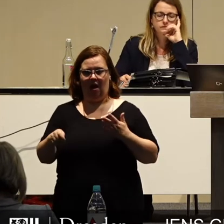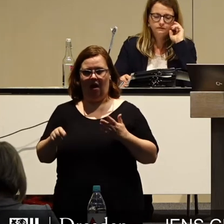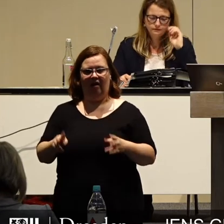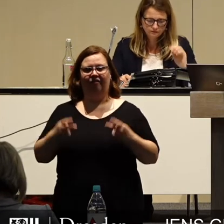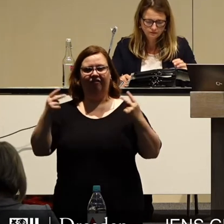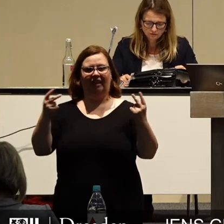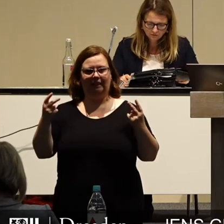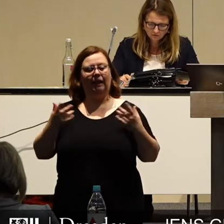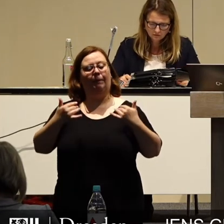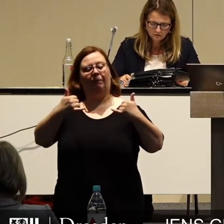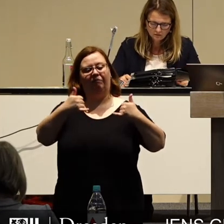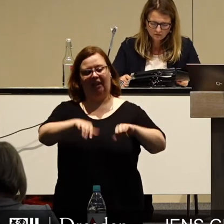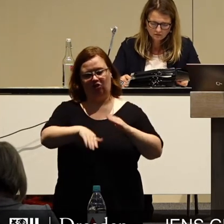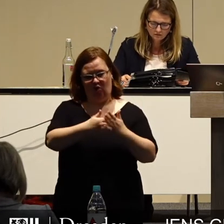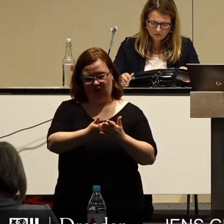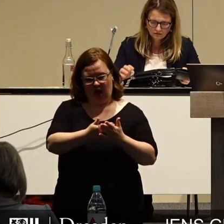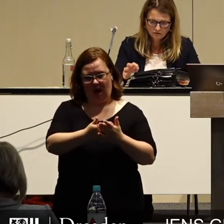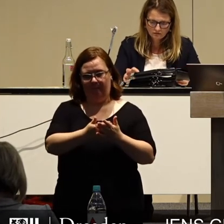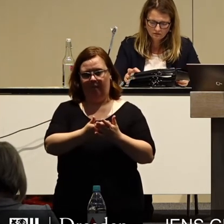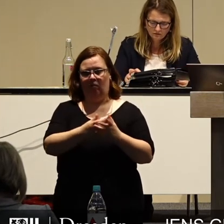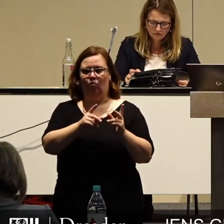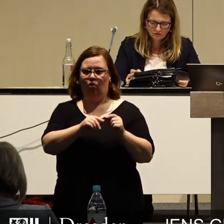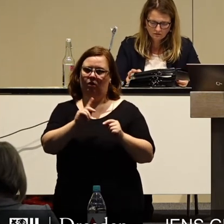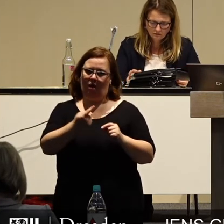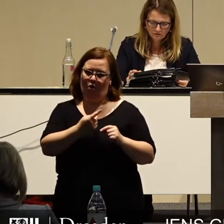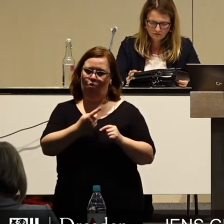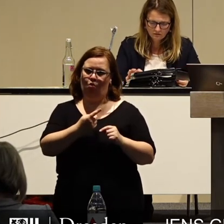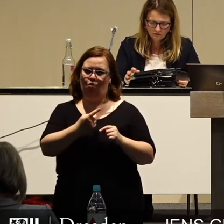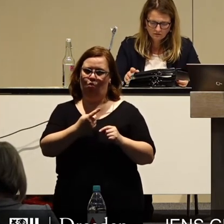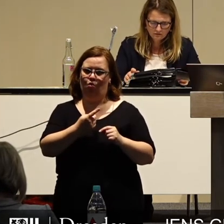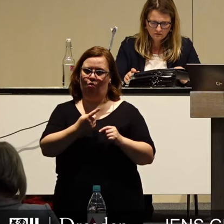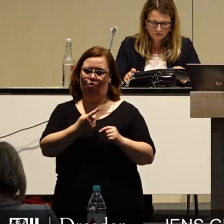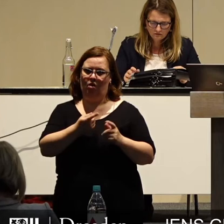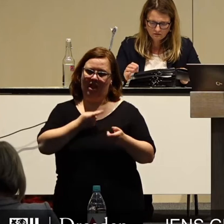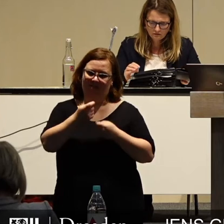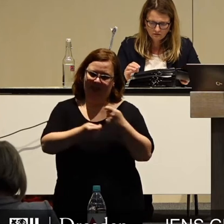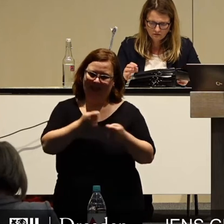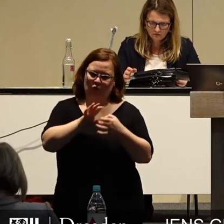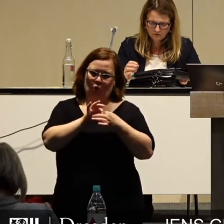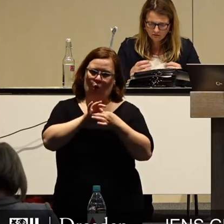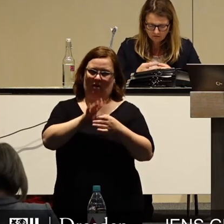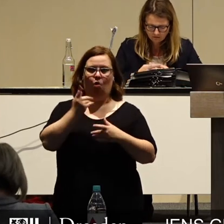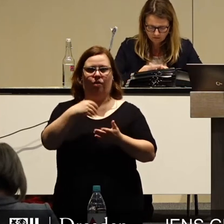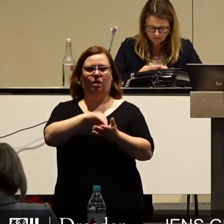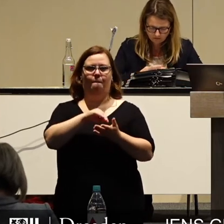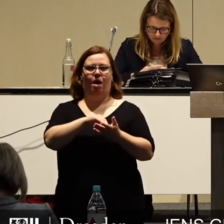Pflichtaufgaben, und dazu zählen wir aber auch Investitionen in